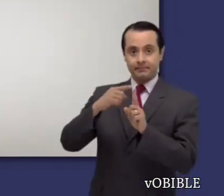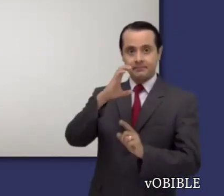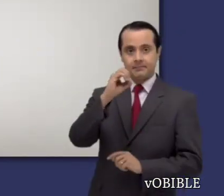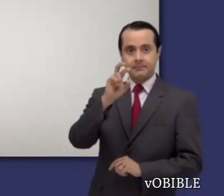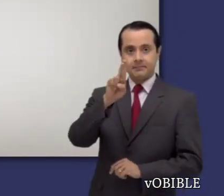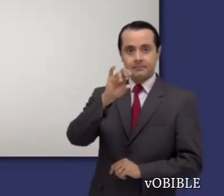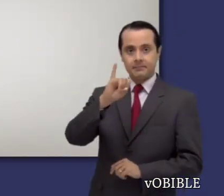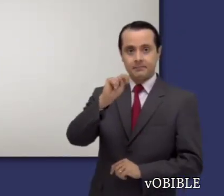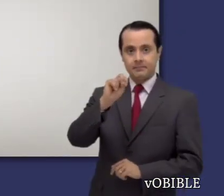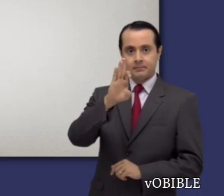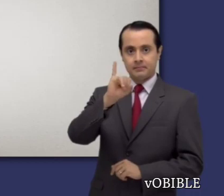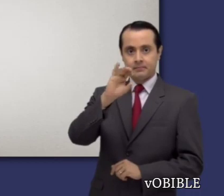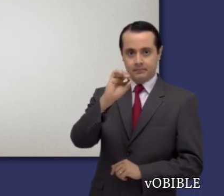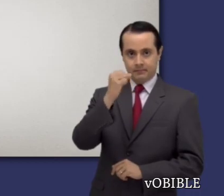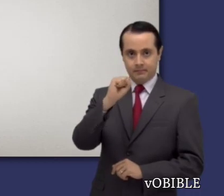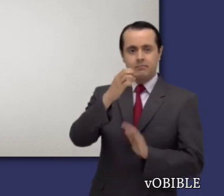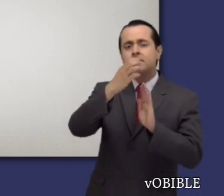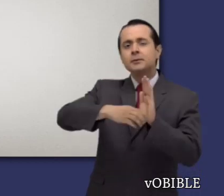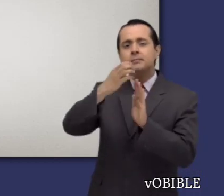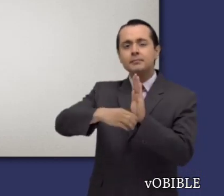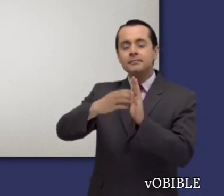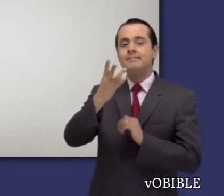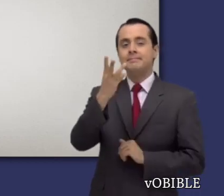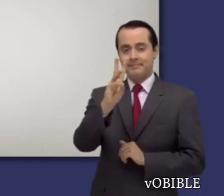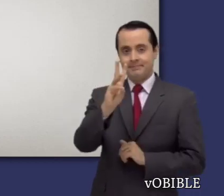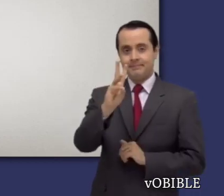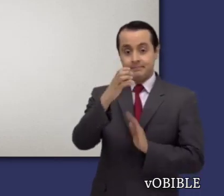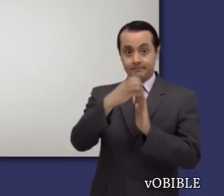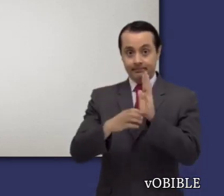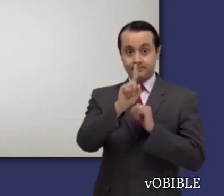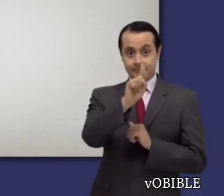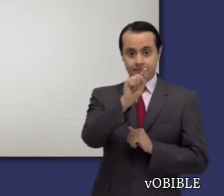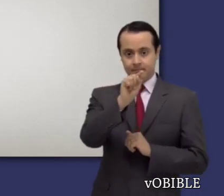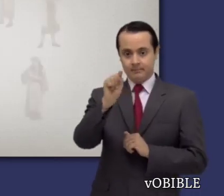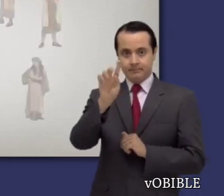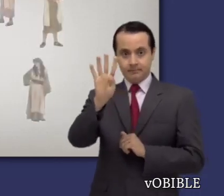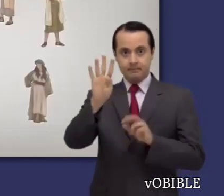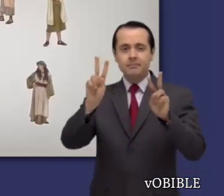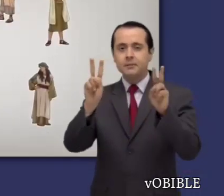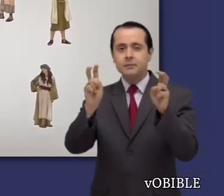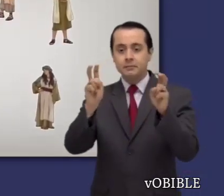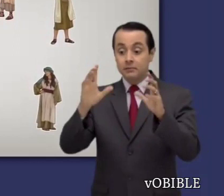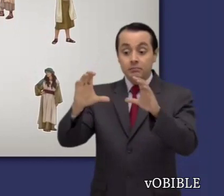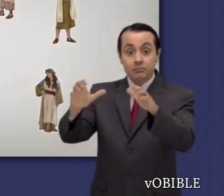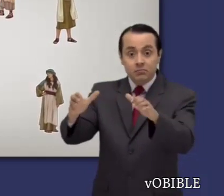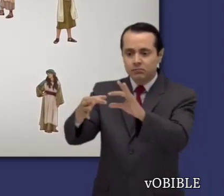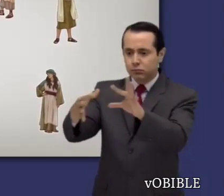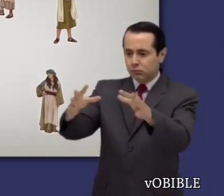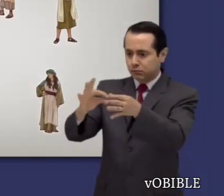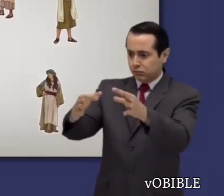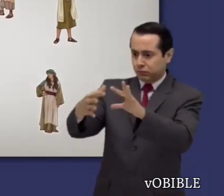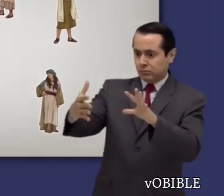Primera a los corintios tiene dieciséis capítulos. En los capítulos uno a cuatro, Pablo corrige las actitudes